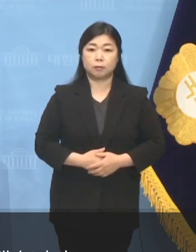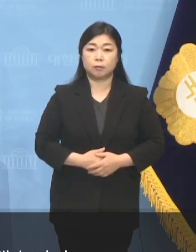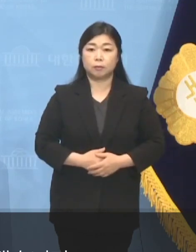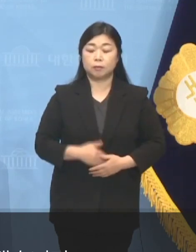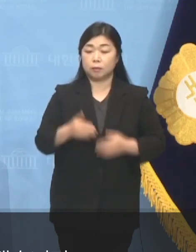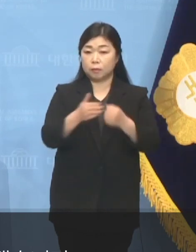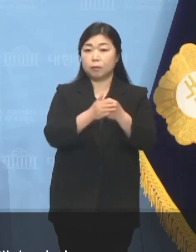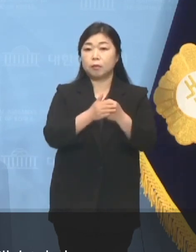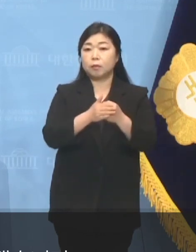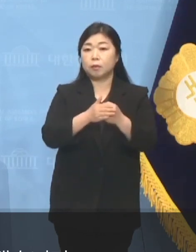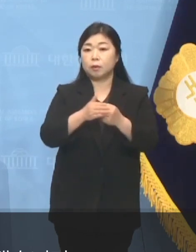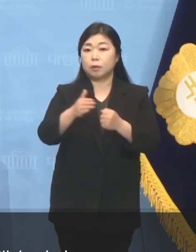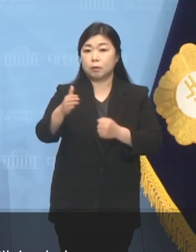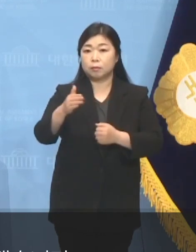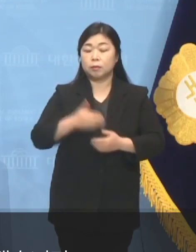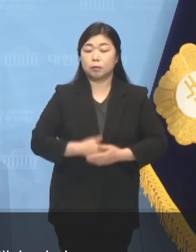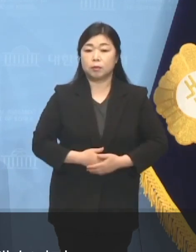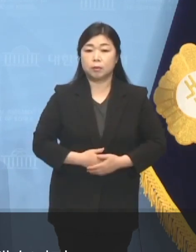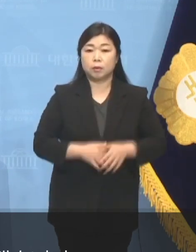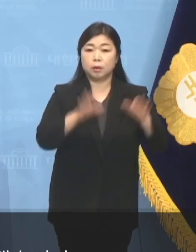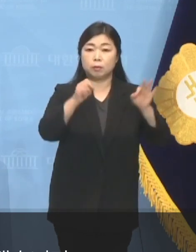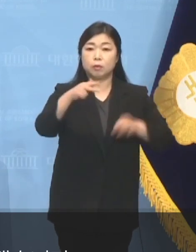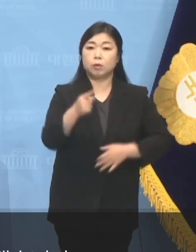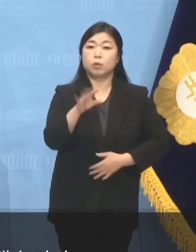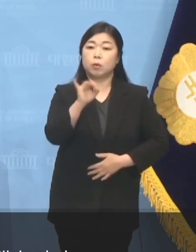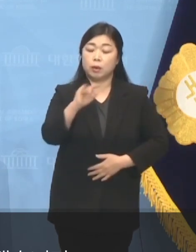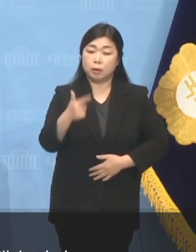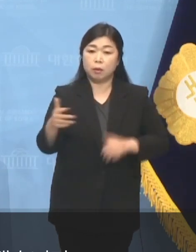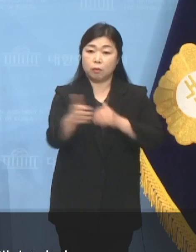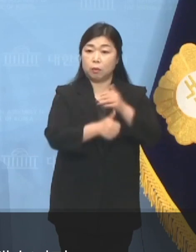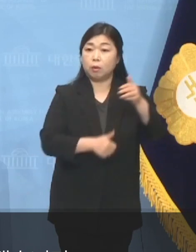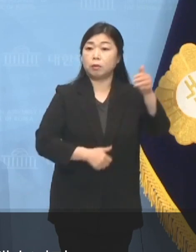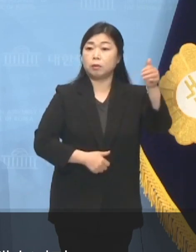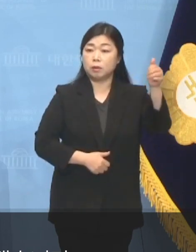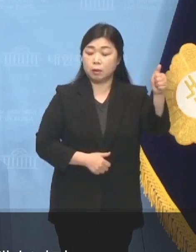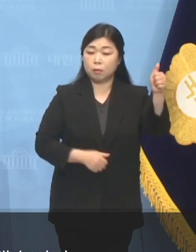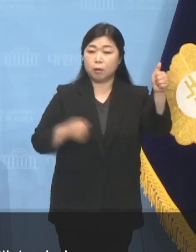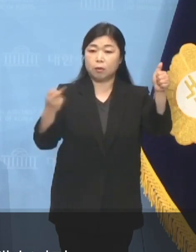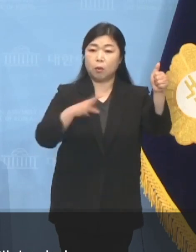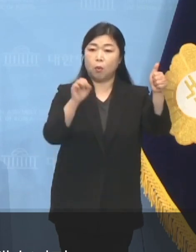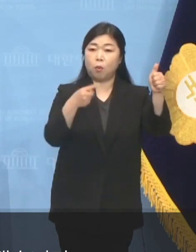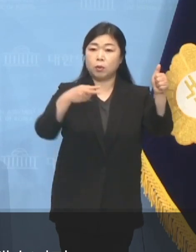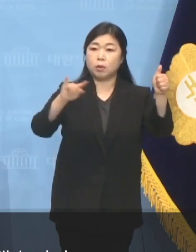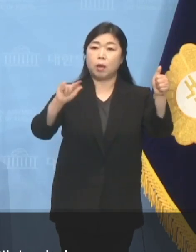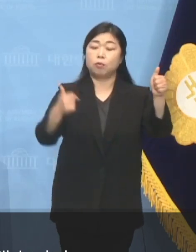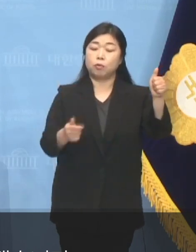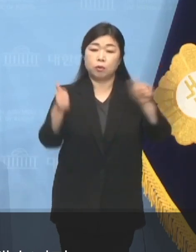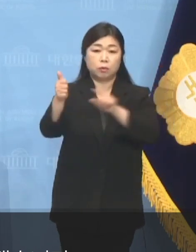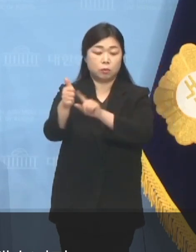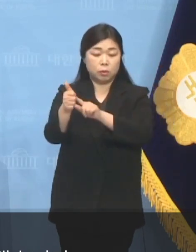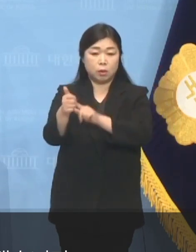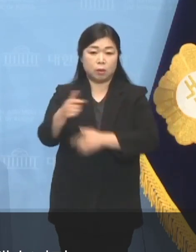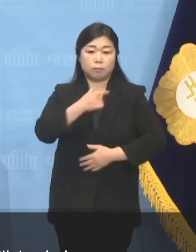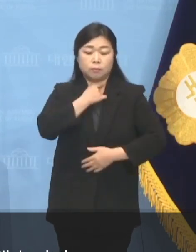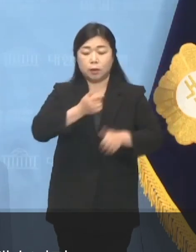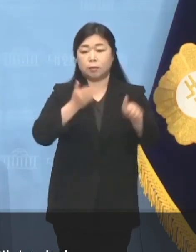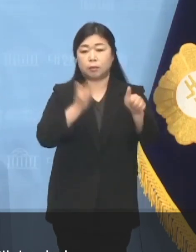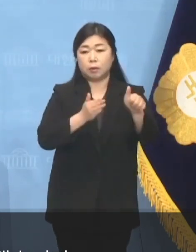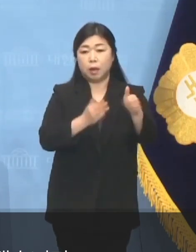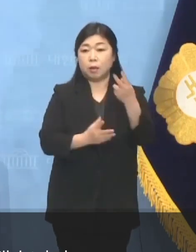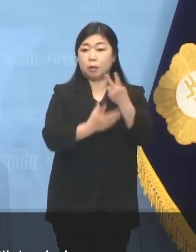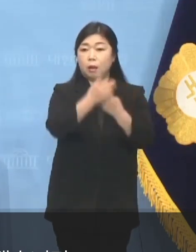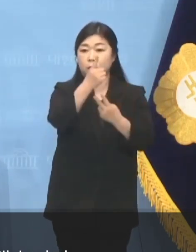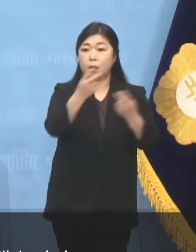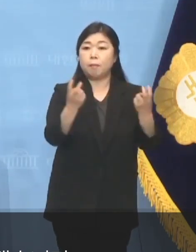그래서 김종인 위원장과 오세훈 후보가 요구한 단일화 방식을